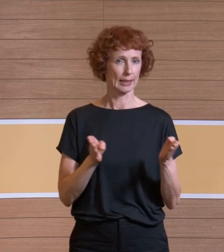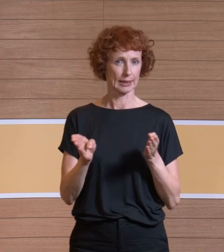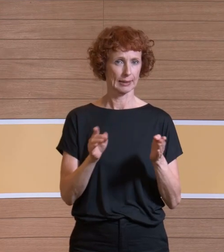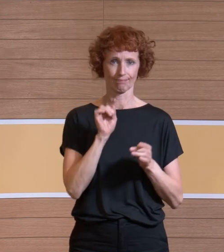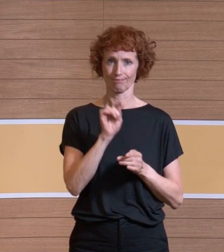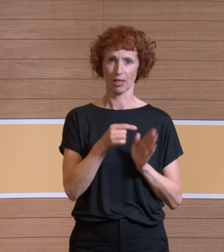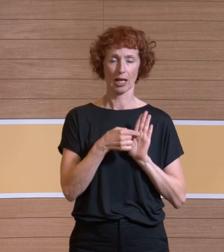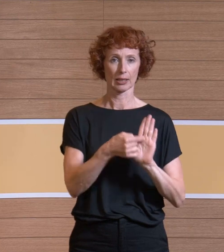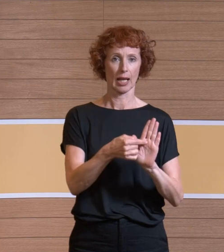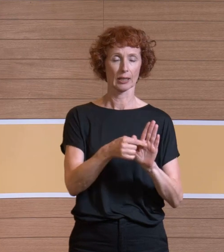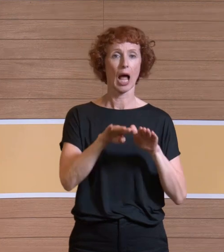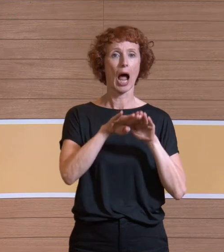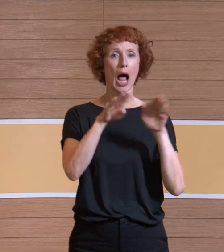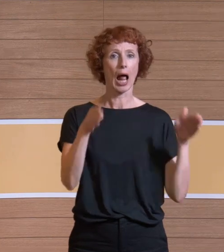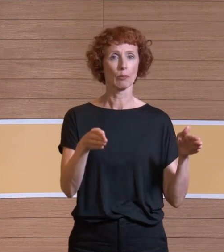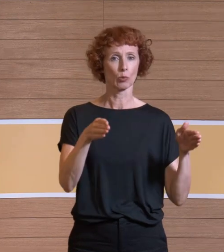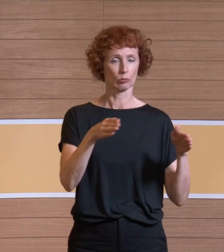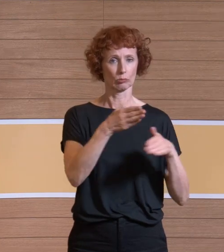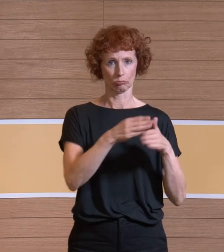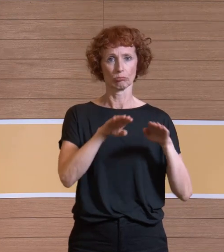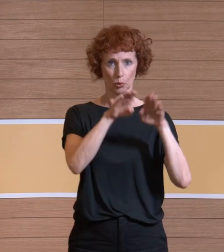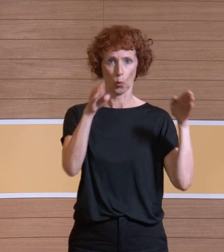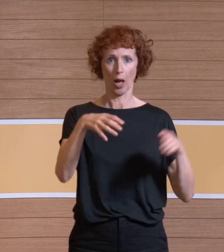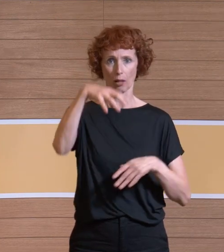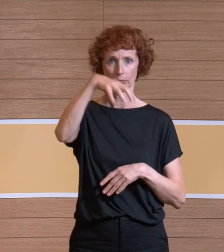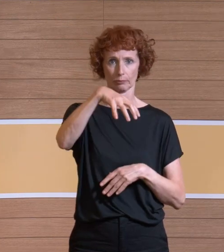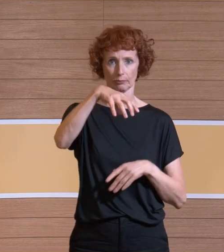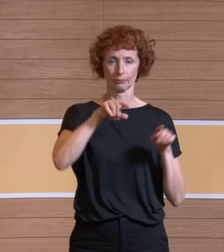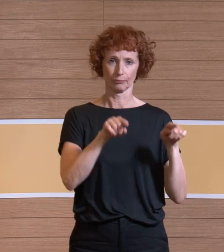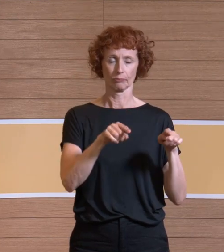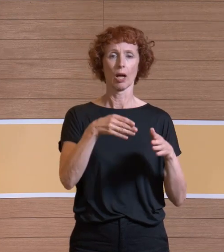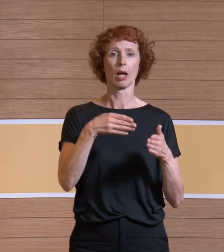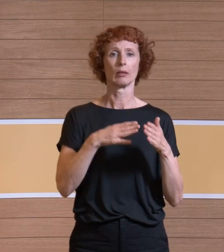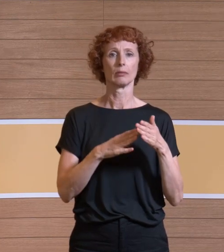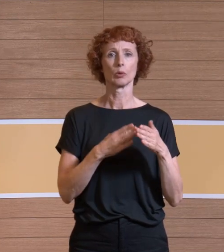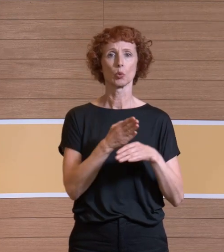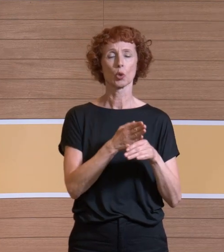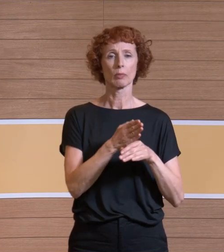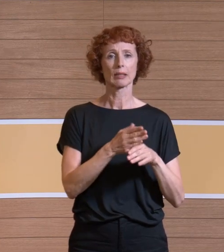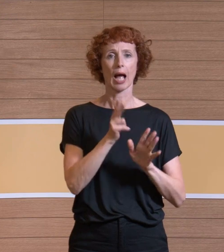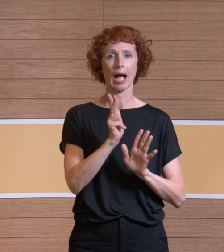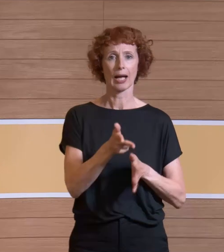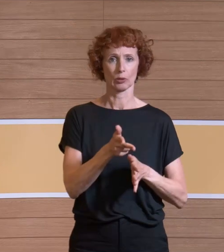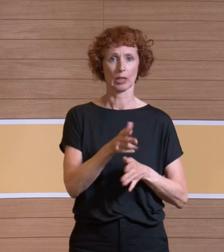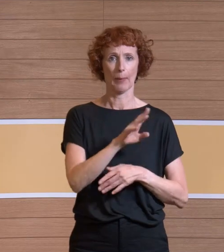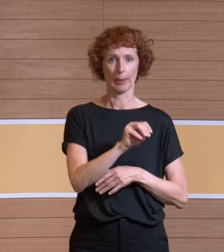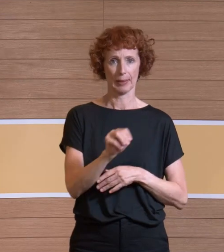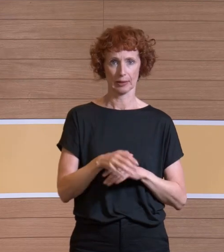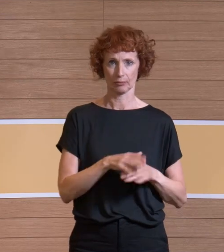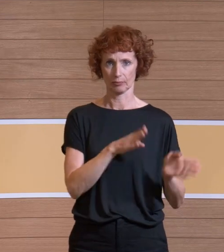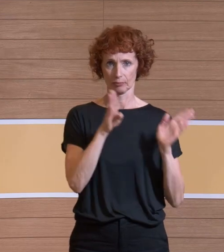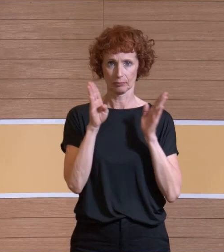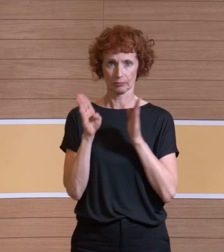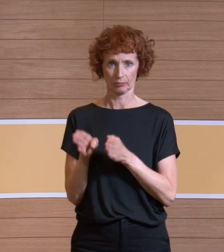Halbkugelleuchte, die halt auch wirklich wie eine Halbkugel aussah. Sie hatte einen maximalen Durchmesser von 800 Millimetern. Und die zweite